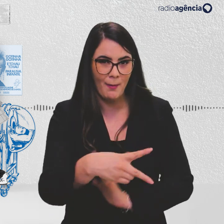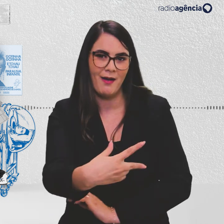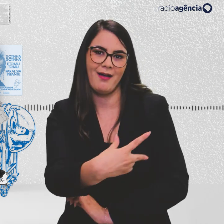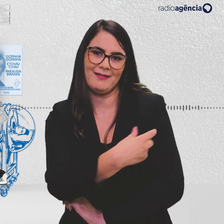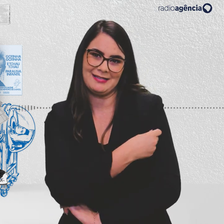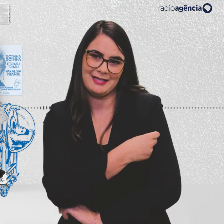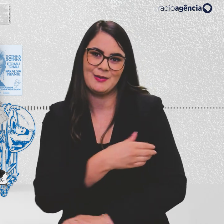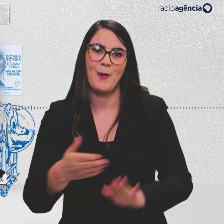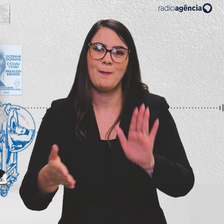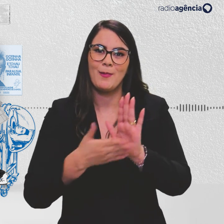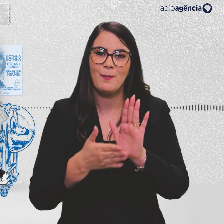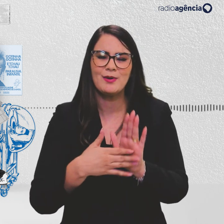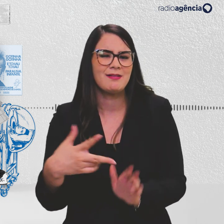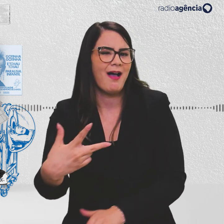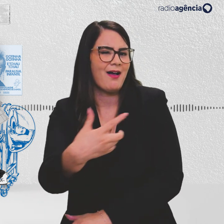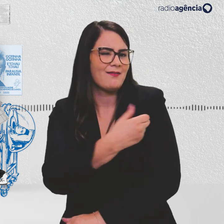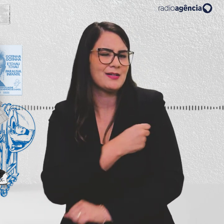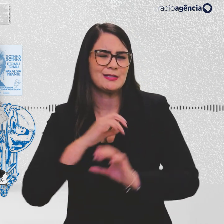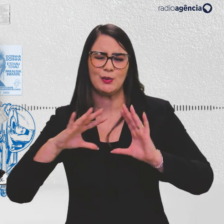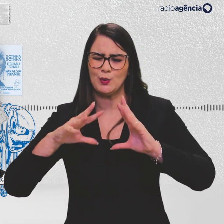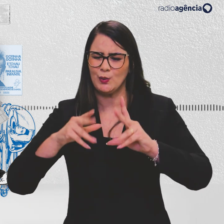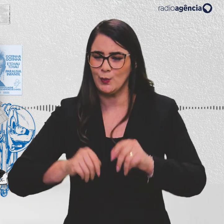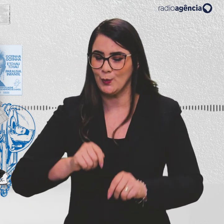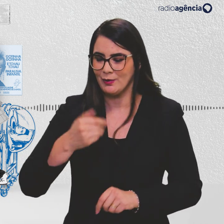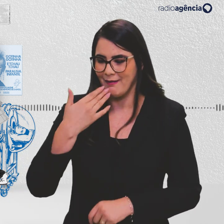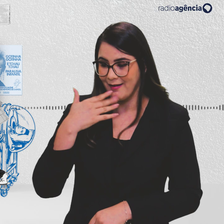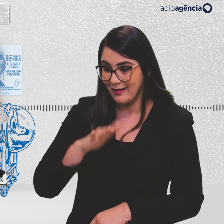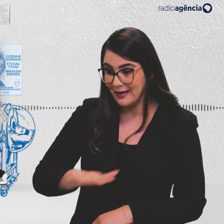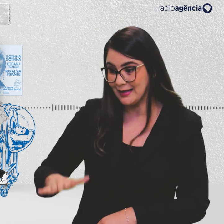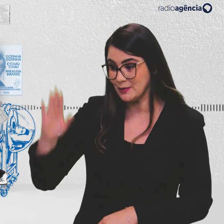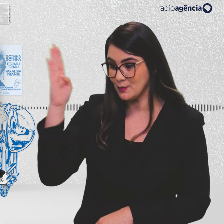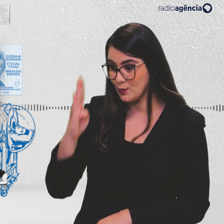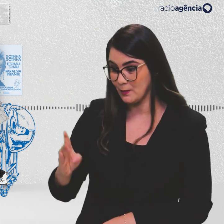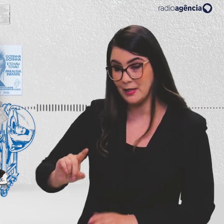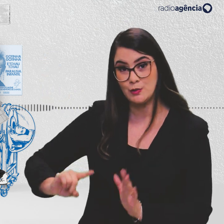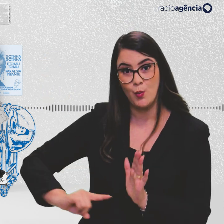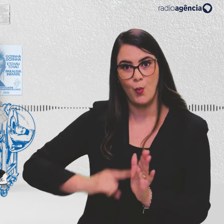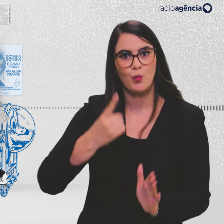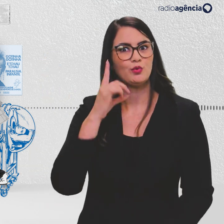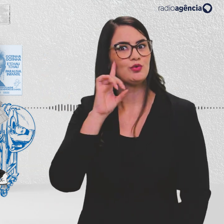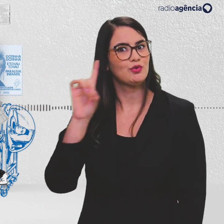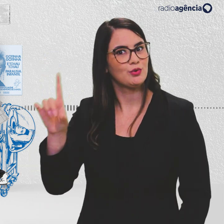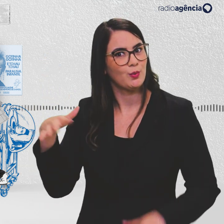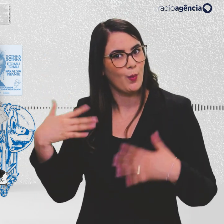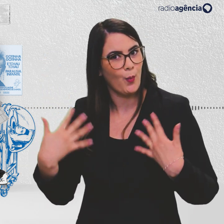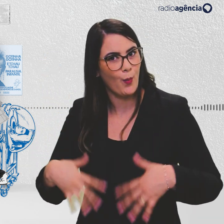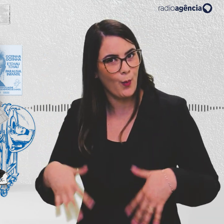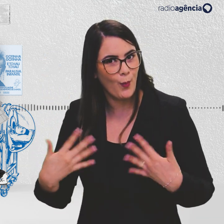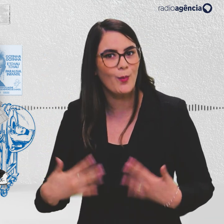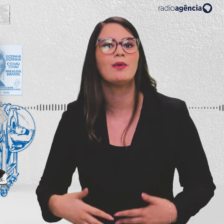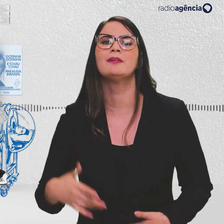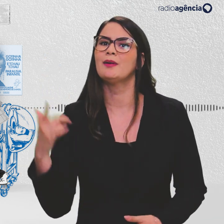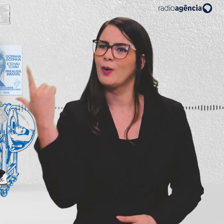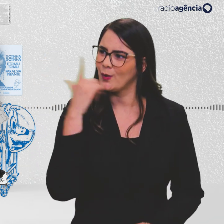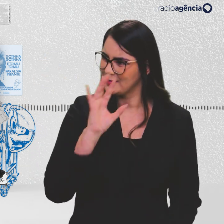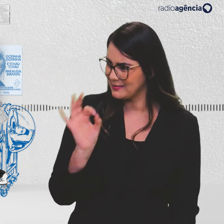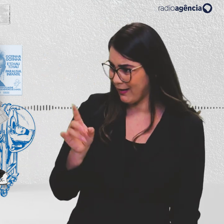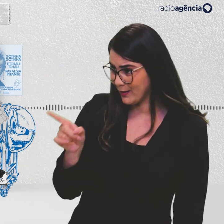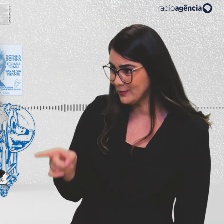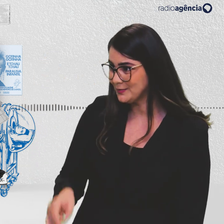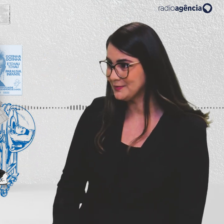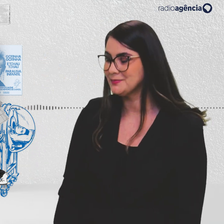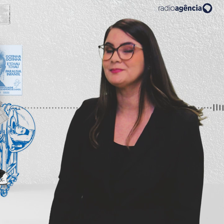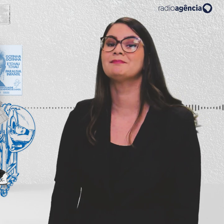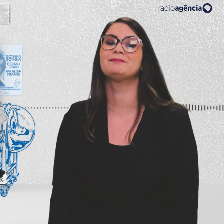com a missão de vacinar todas as crianças do país num único dia. E deu certo, doutor Roma?